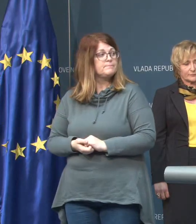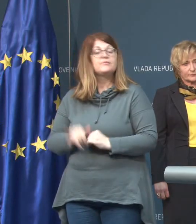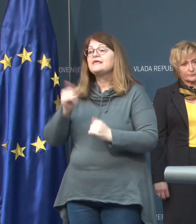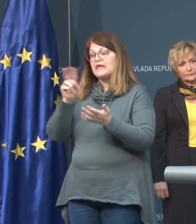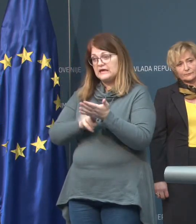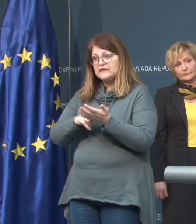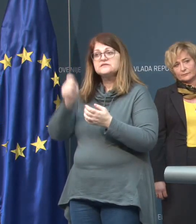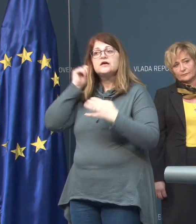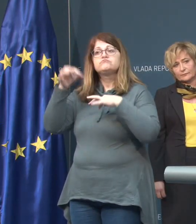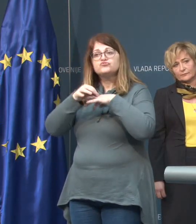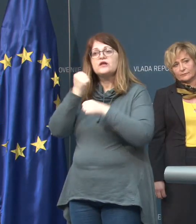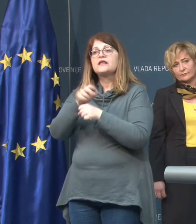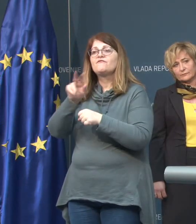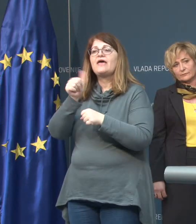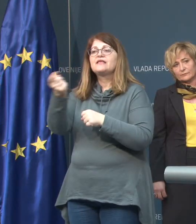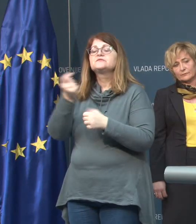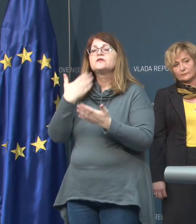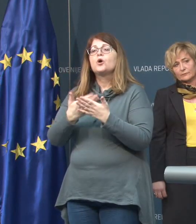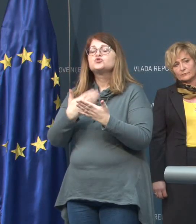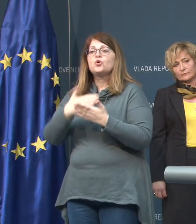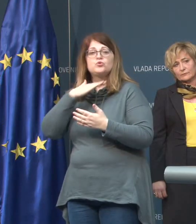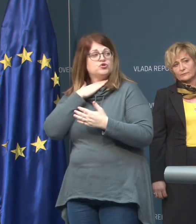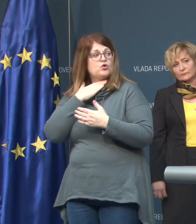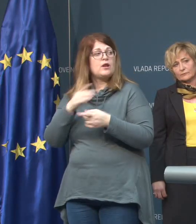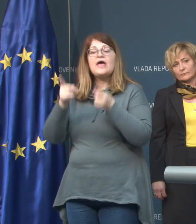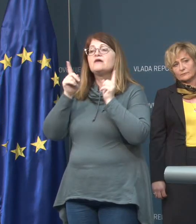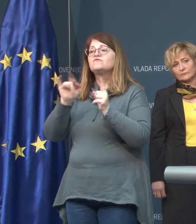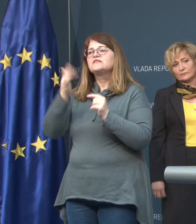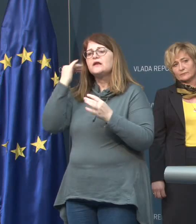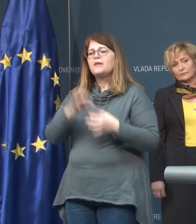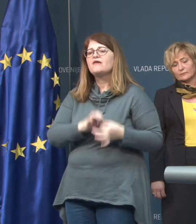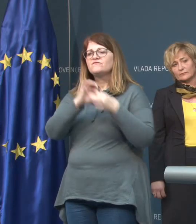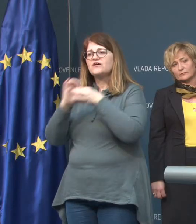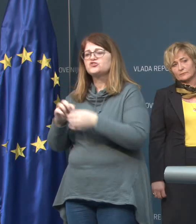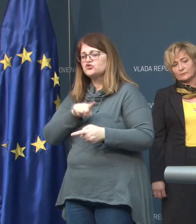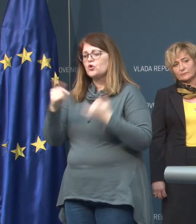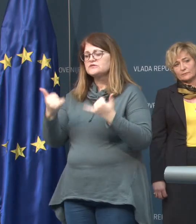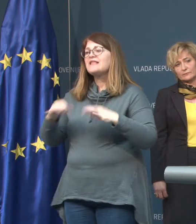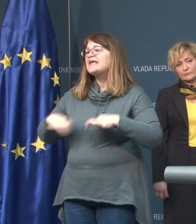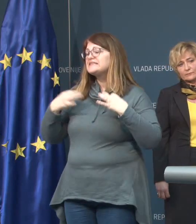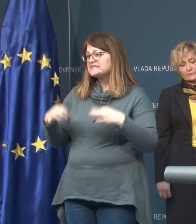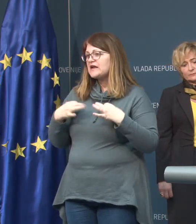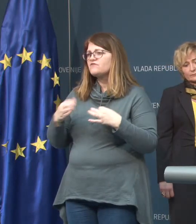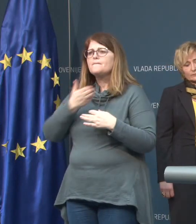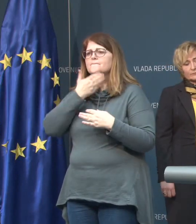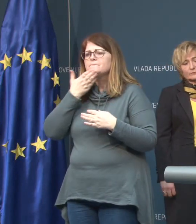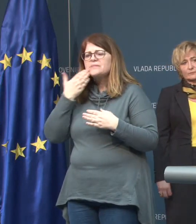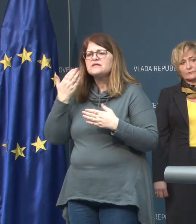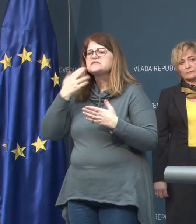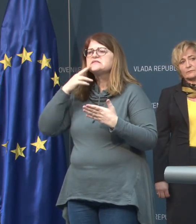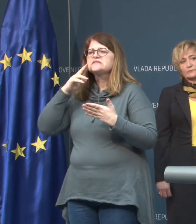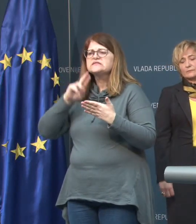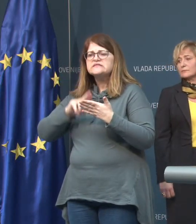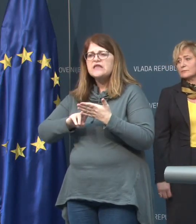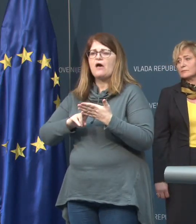Drži soproga dela v eni izmed osnovnih šol, vendar je bila vse čas dosedaj zdrava, brez kakršnih koli,